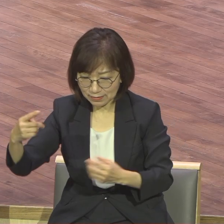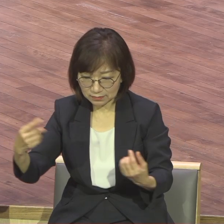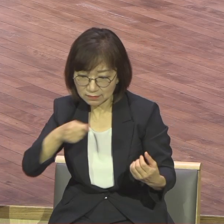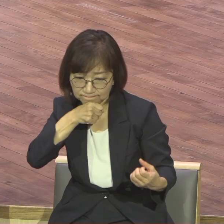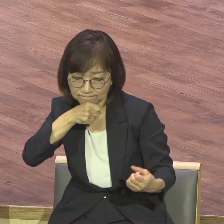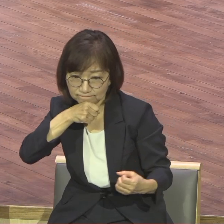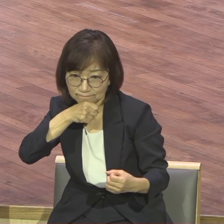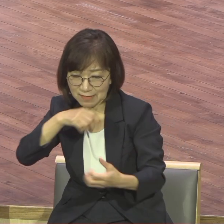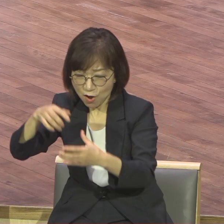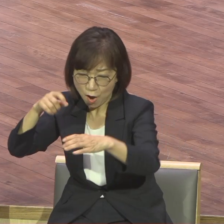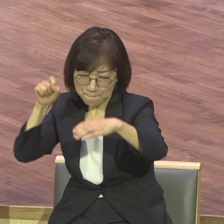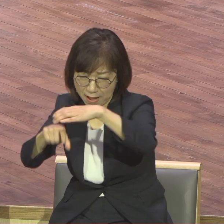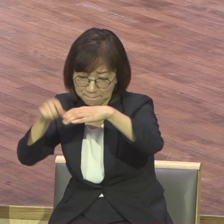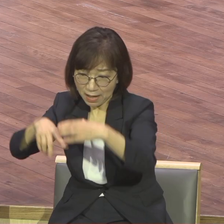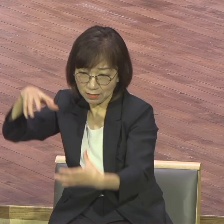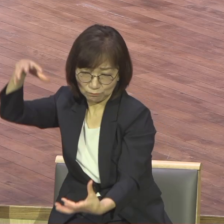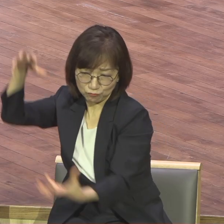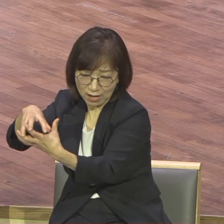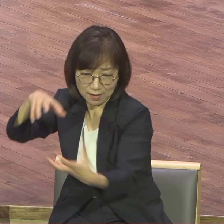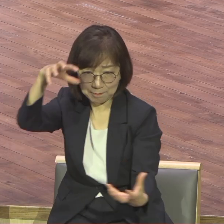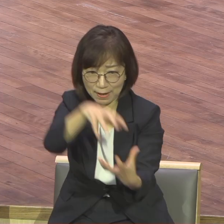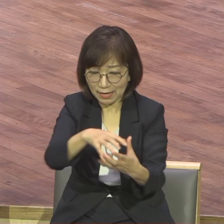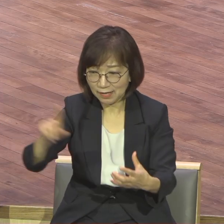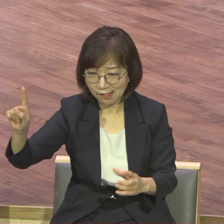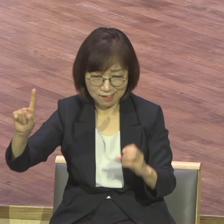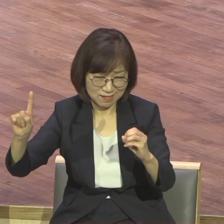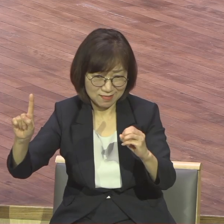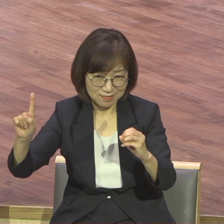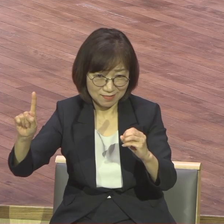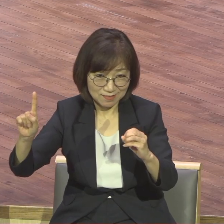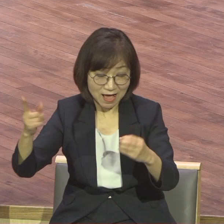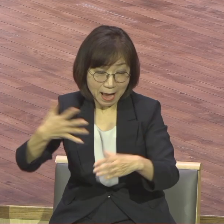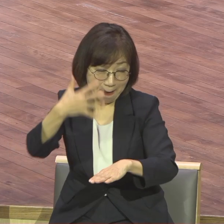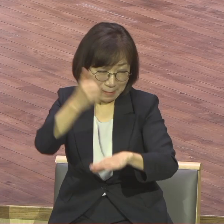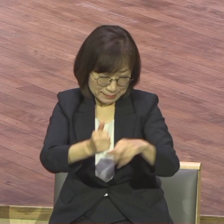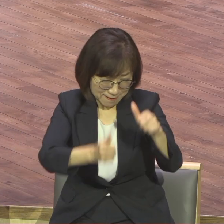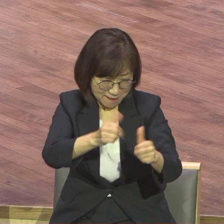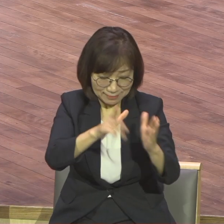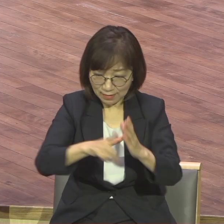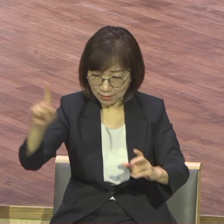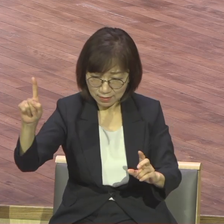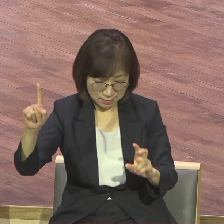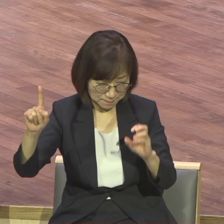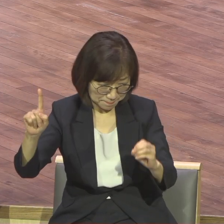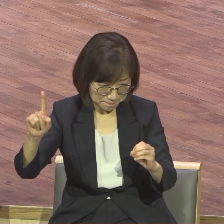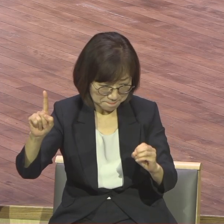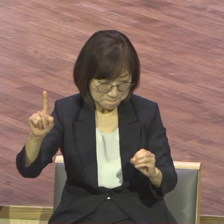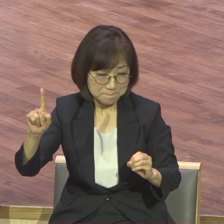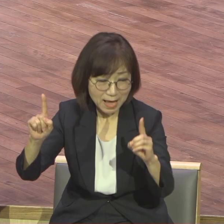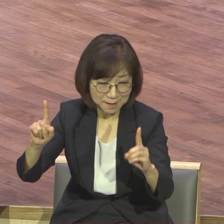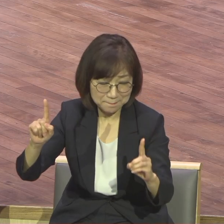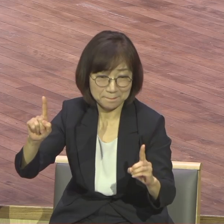그런데 마지막 경기에 두 골을 넣었고 살라도 한 골 넣어서 공동 덕점왕이 올랐는데